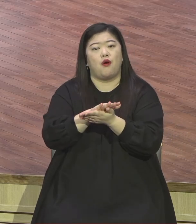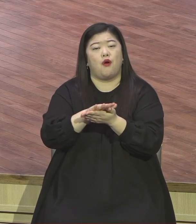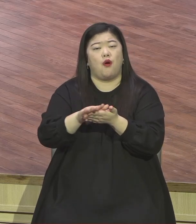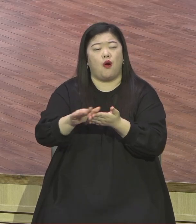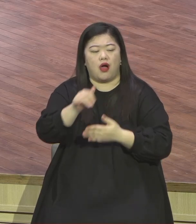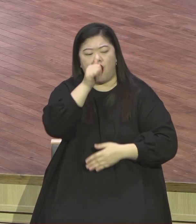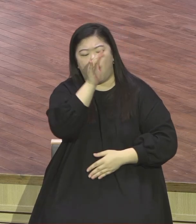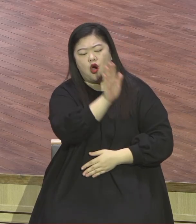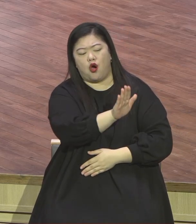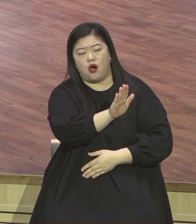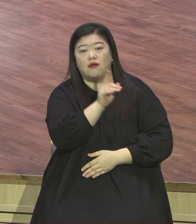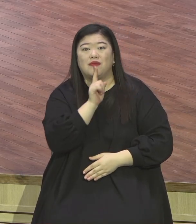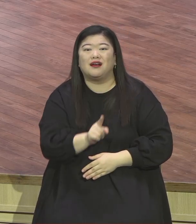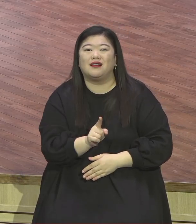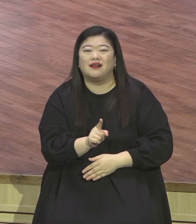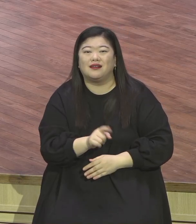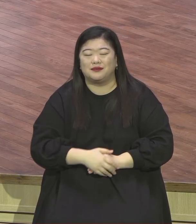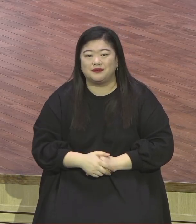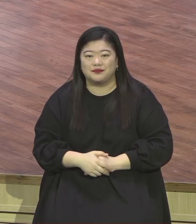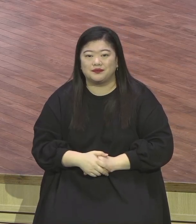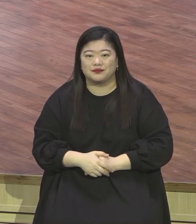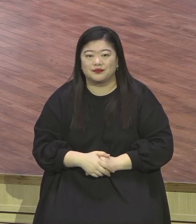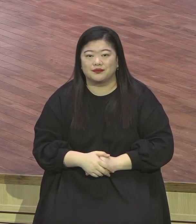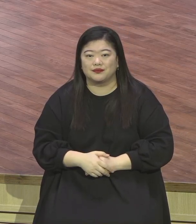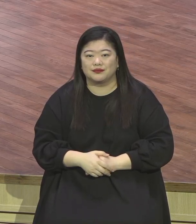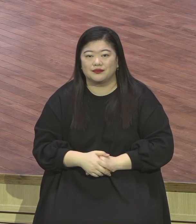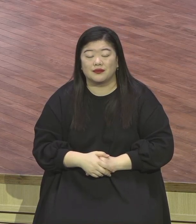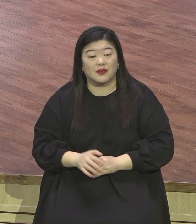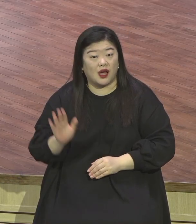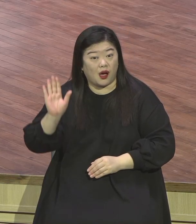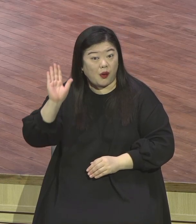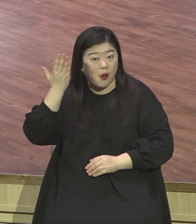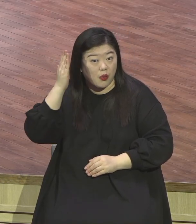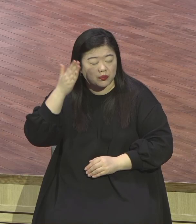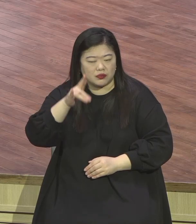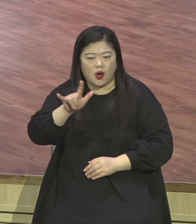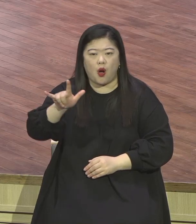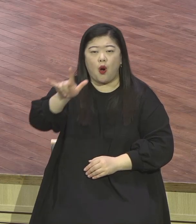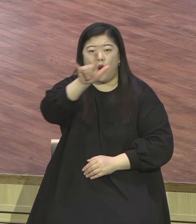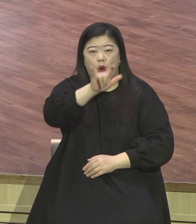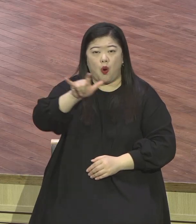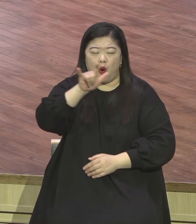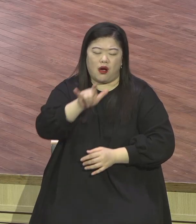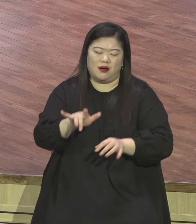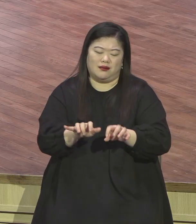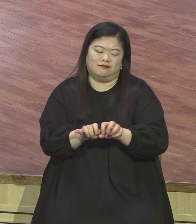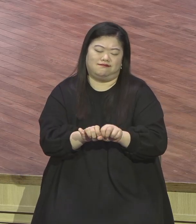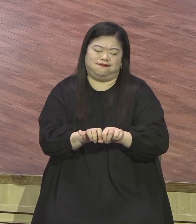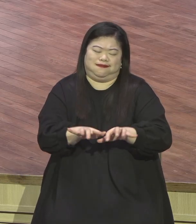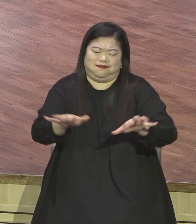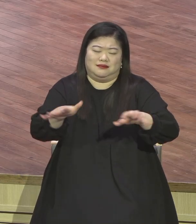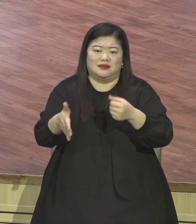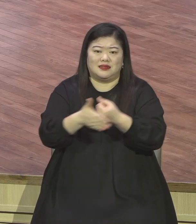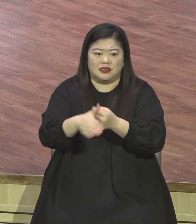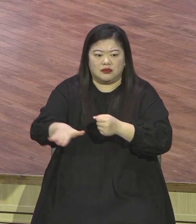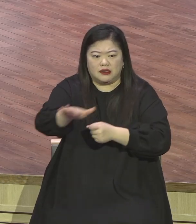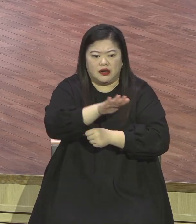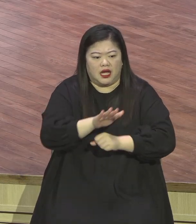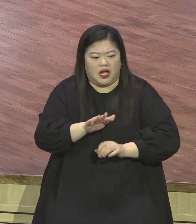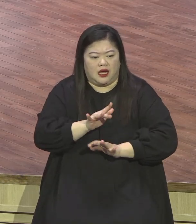코로나 팬데믹을 통해서 전 세계가 그렇게 불안초조 속에 이렇게 지금 변기가